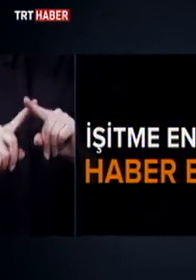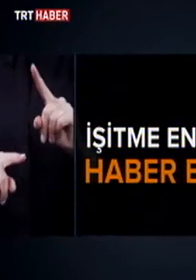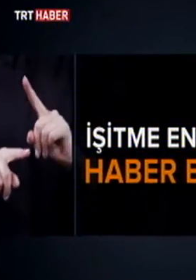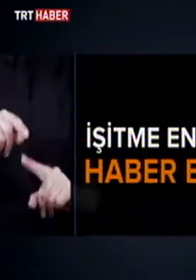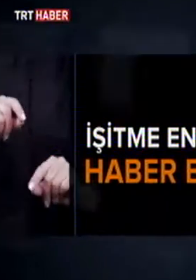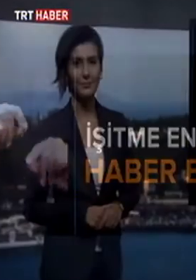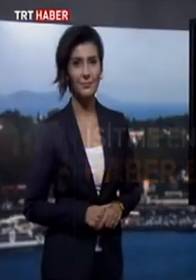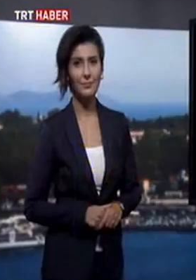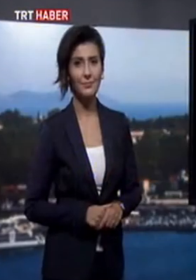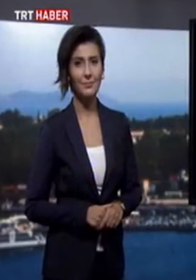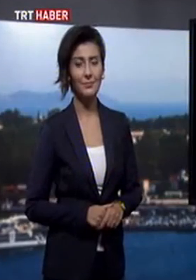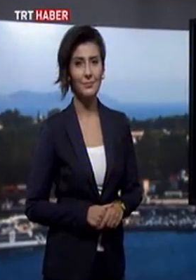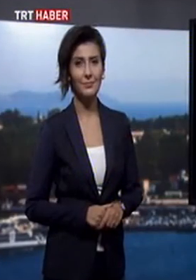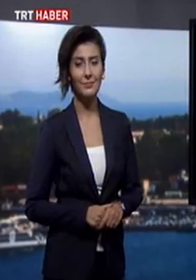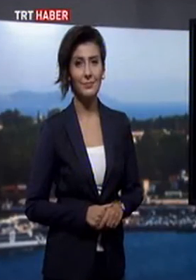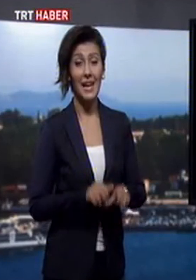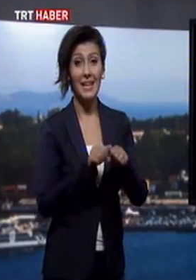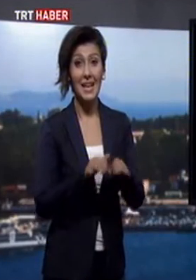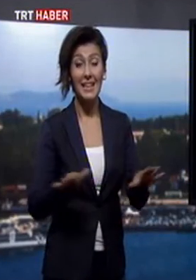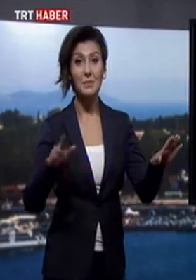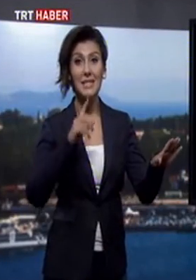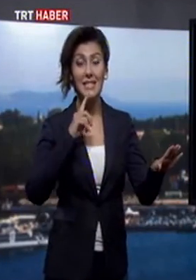İzlediğiniz için teşekkürler.